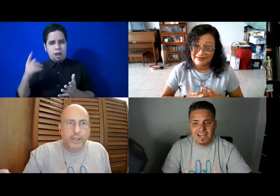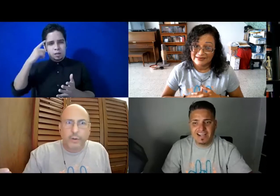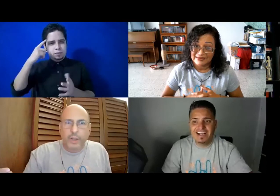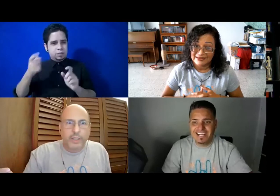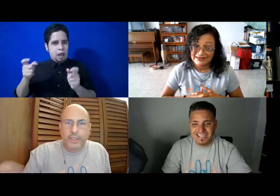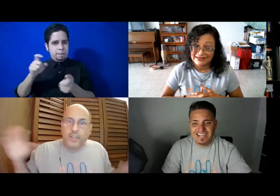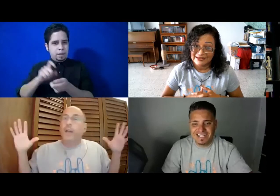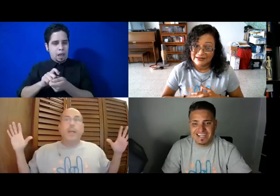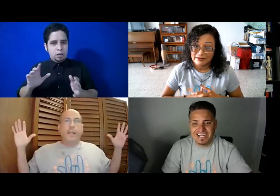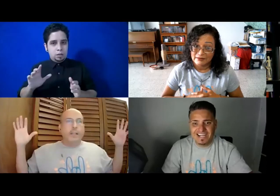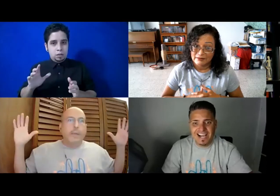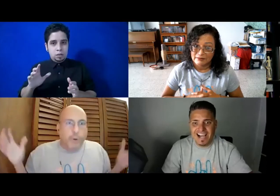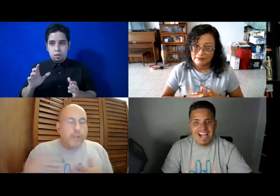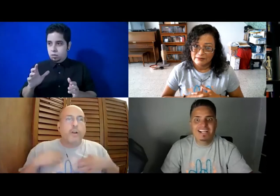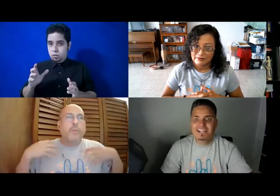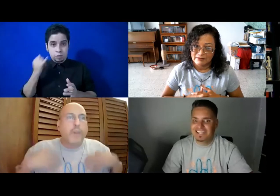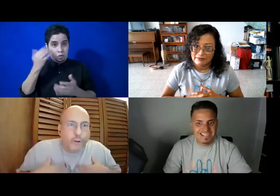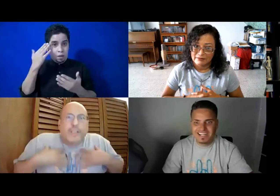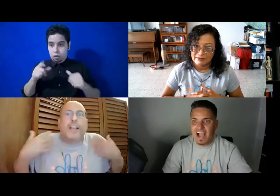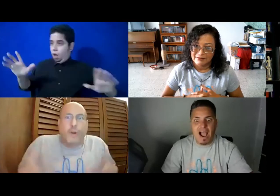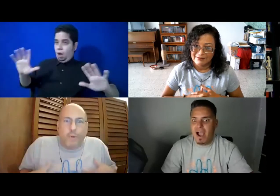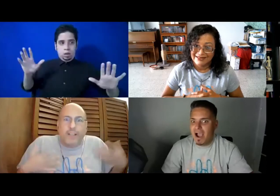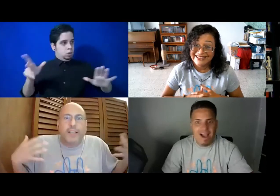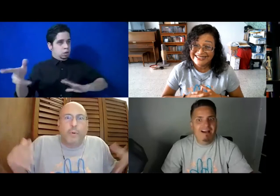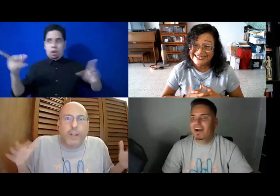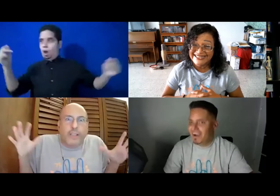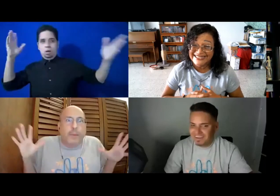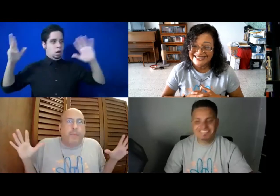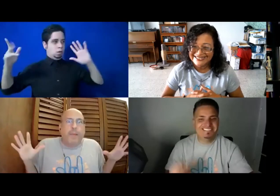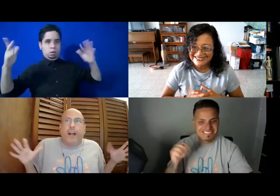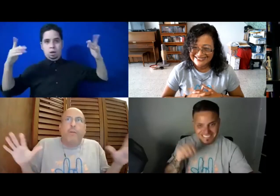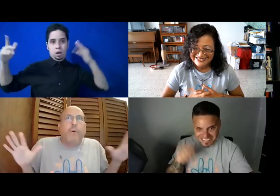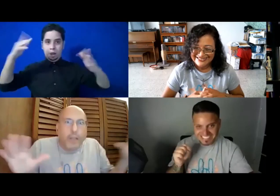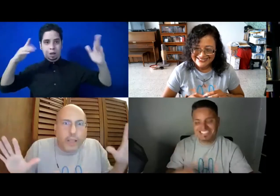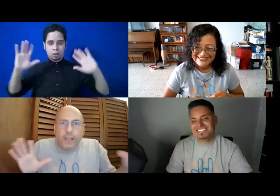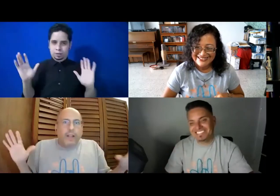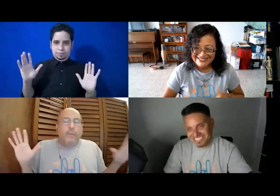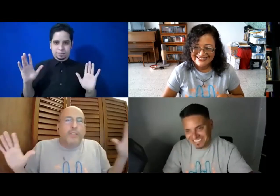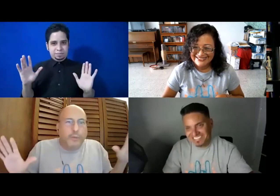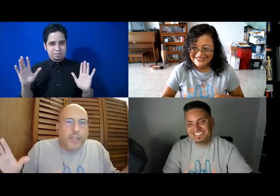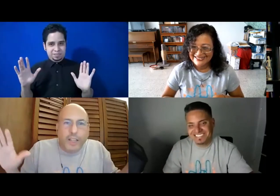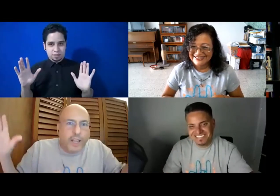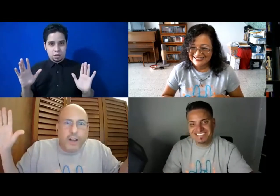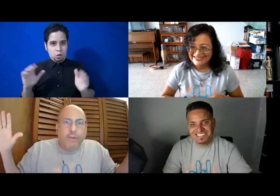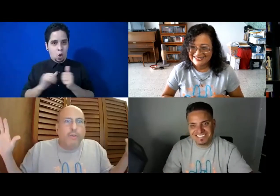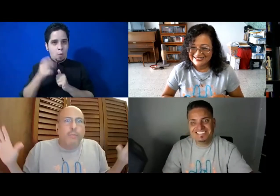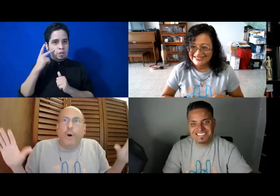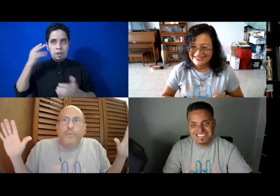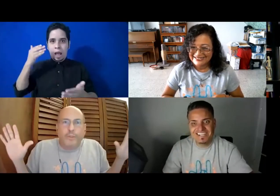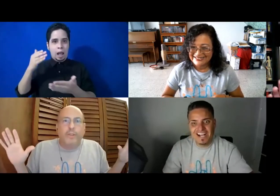lenguaje de señas, es como una cosa que como que se ponen desesperados, como que, como si hubiera llegado un monstruo.